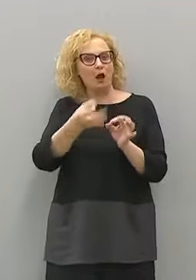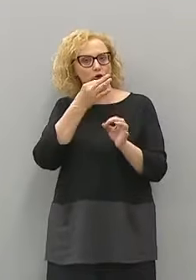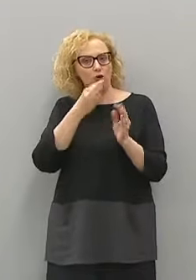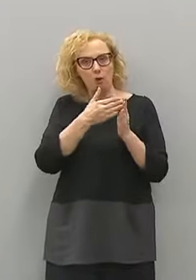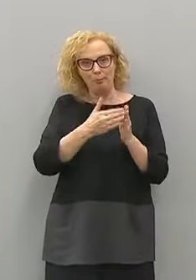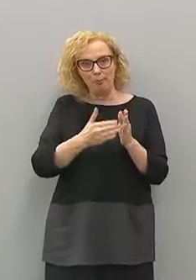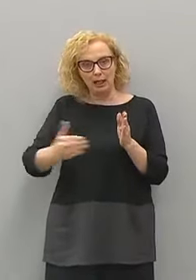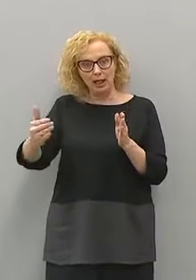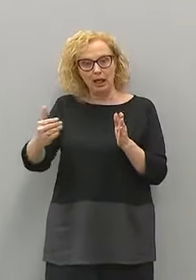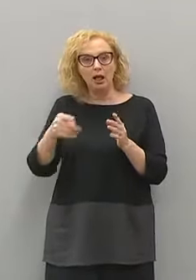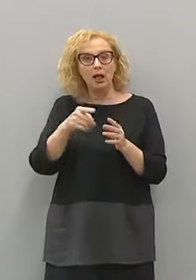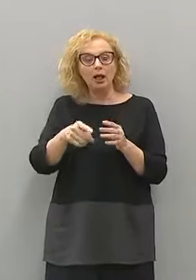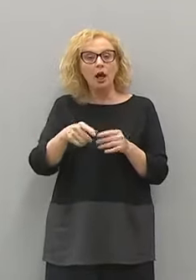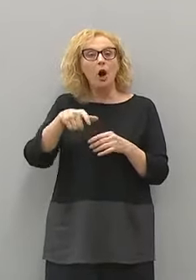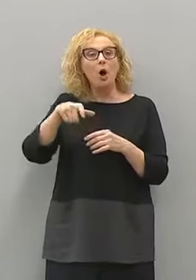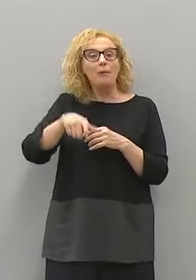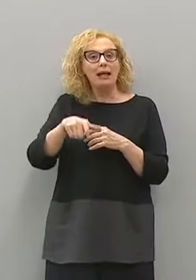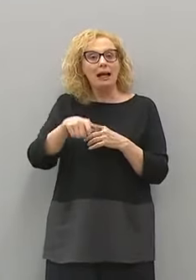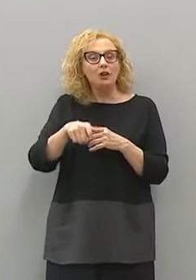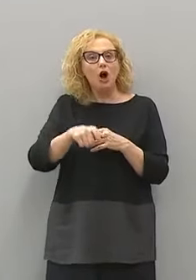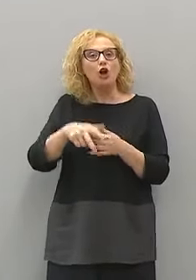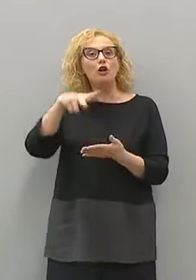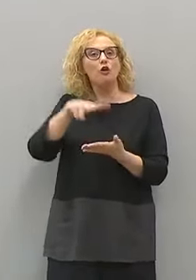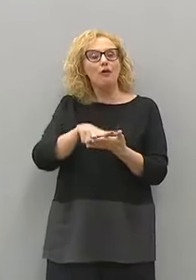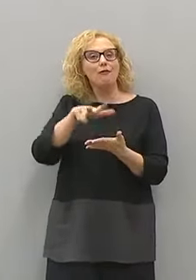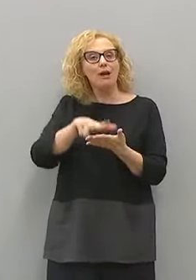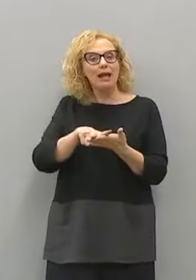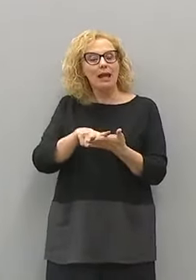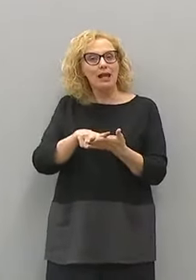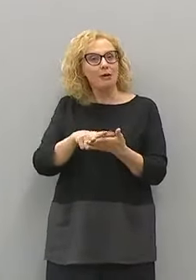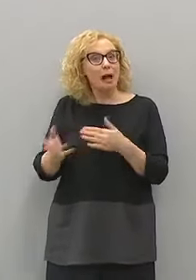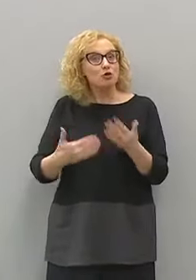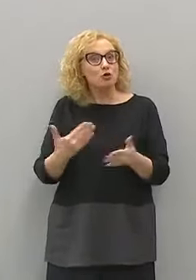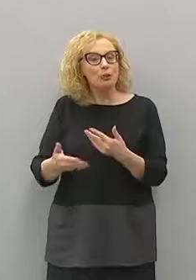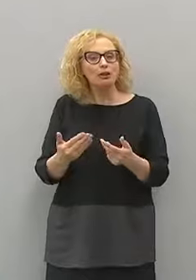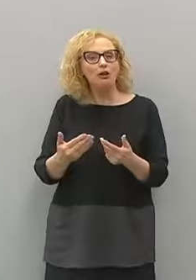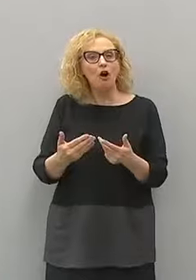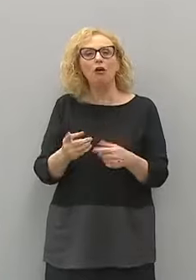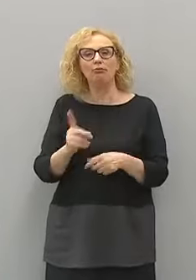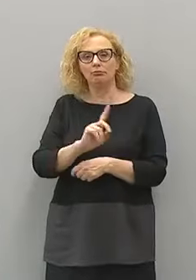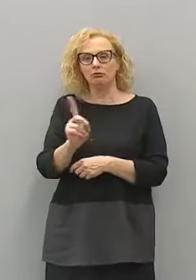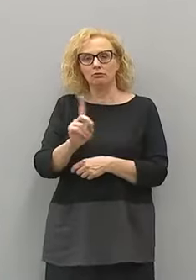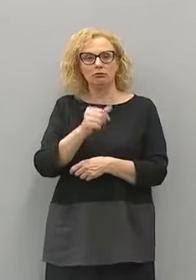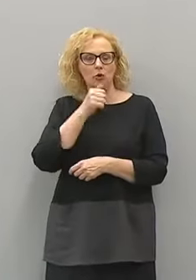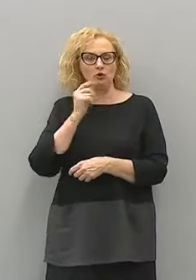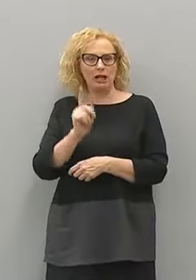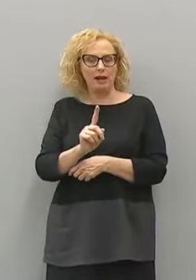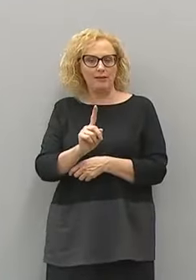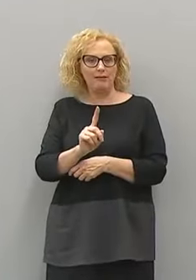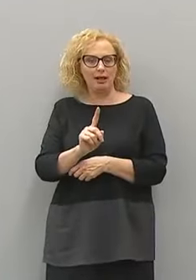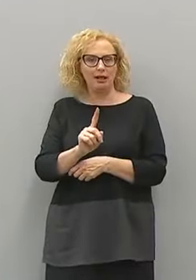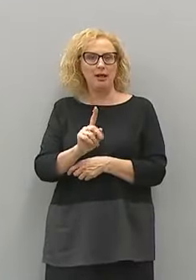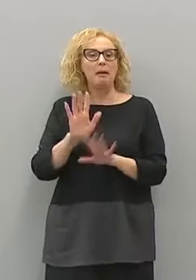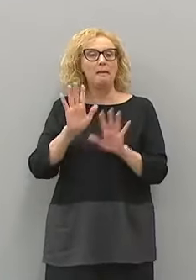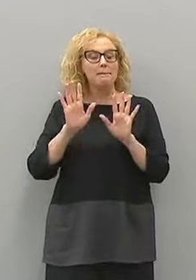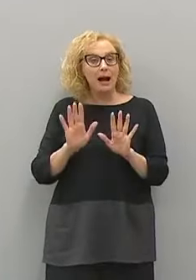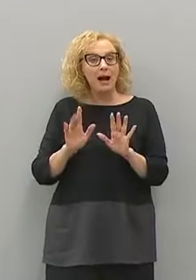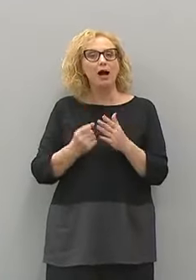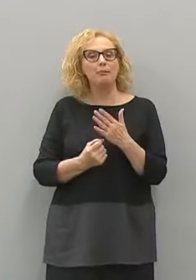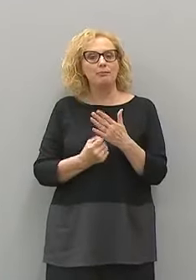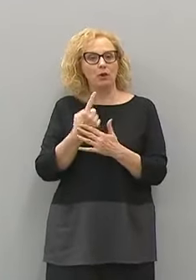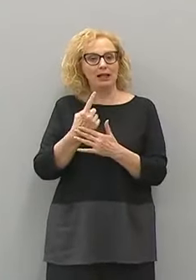era necessaria una conferma to cure immediata, ma è invece importante